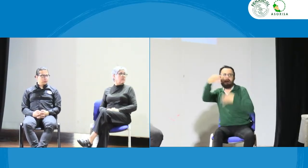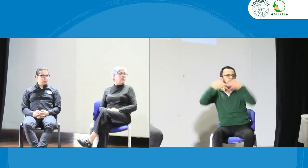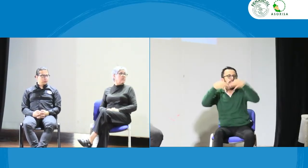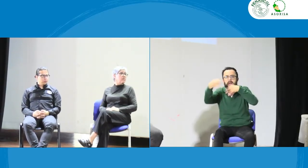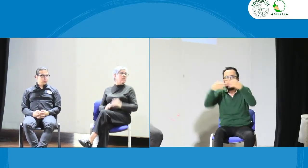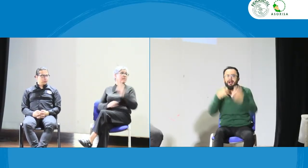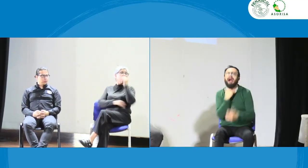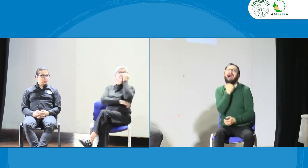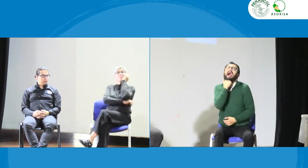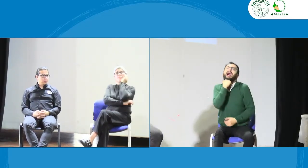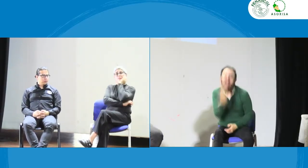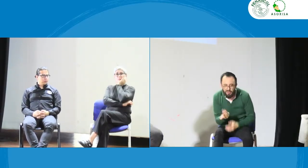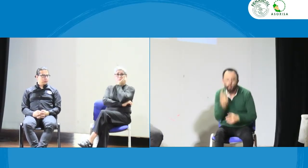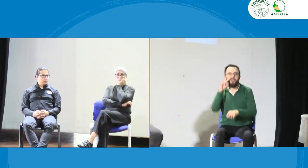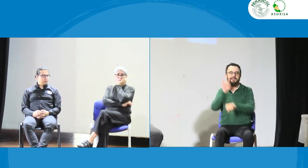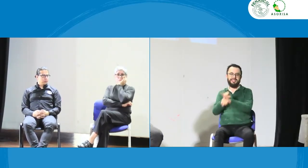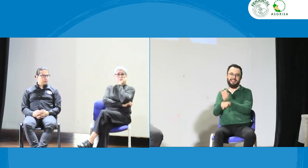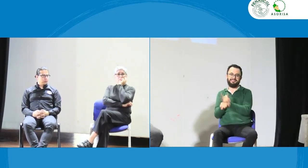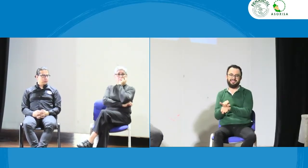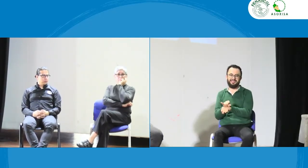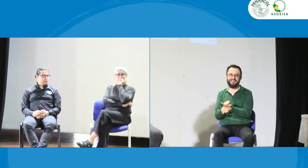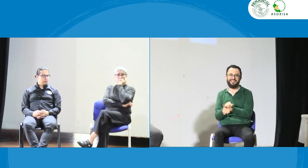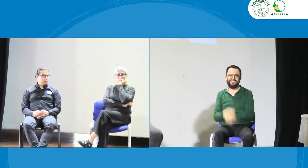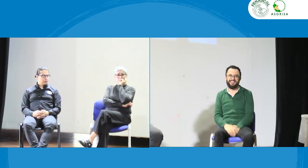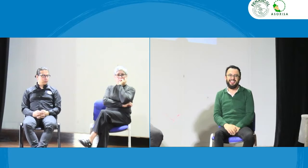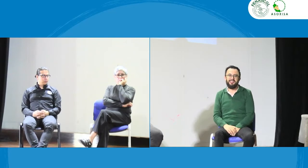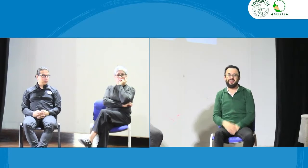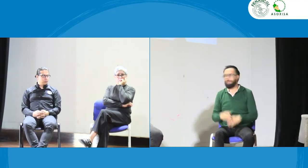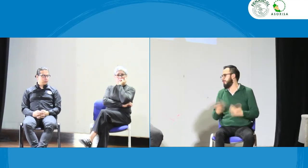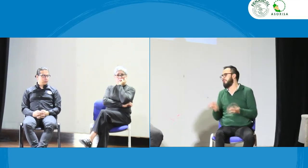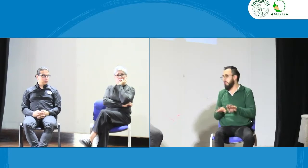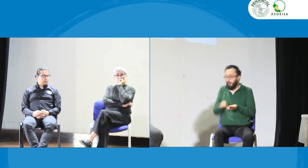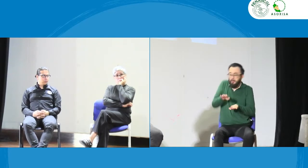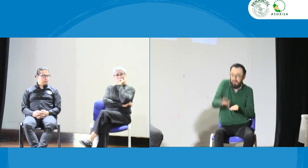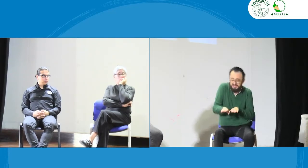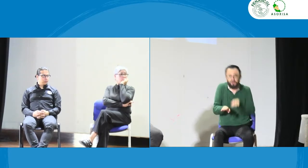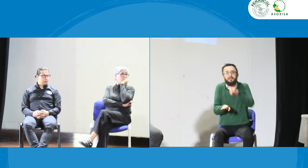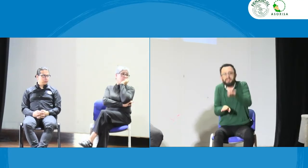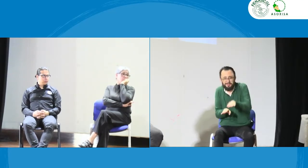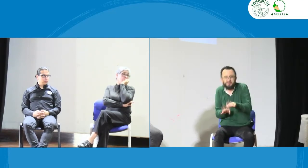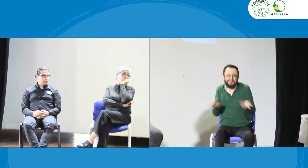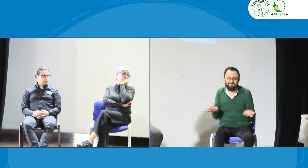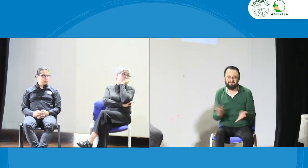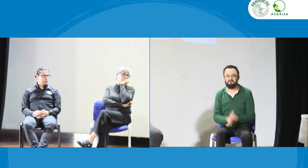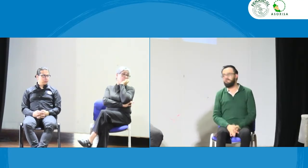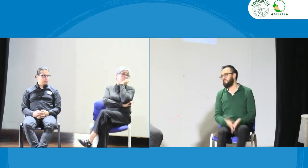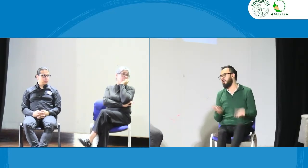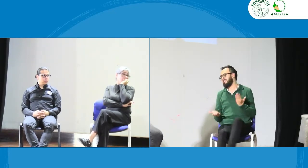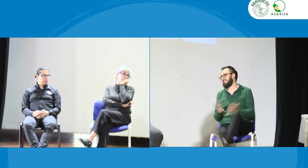veeduría ciudadana claro se tiene que decir algo entonces todo esto va paso a paso sí